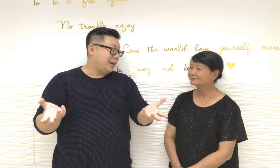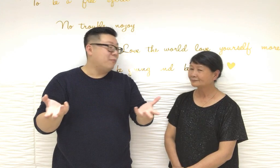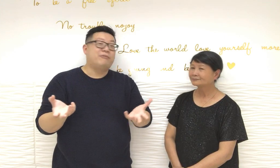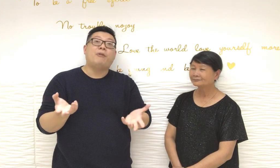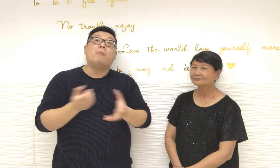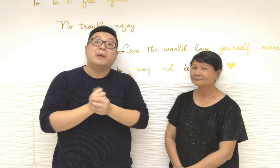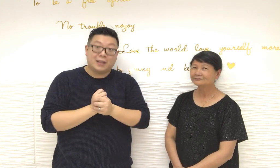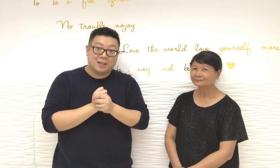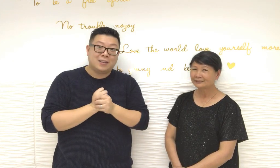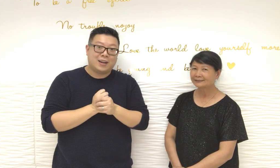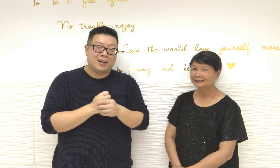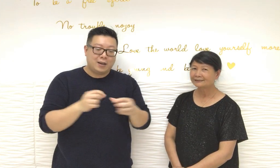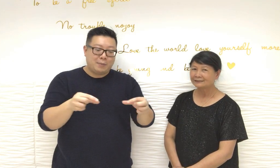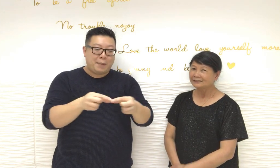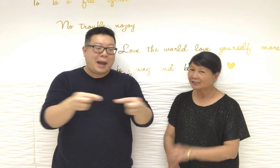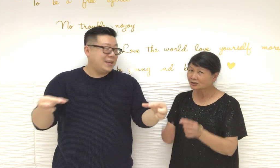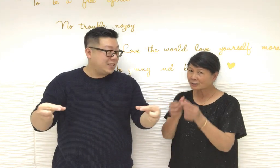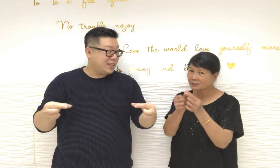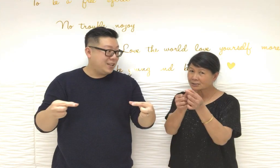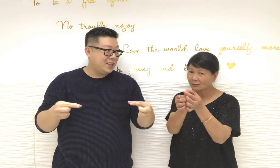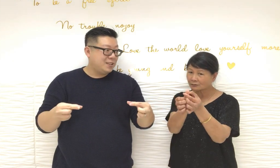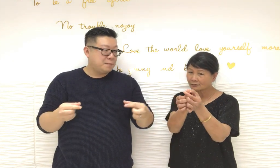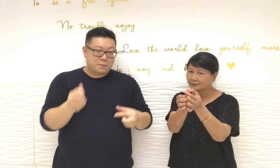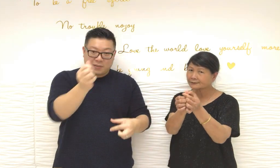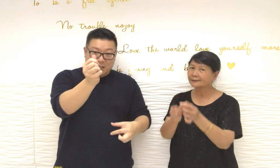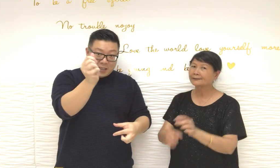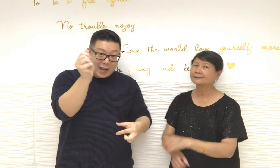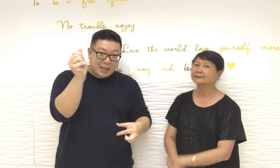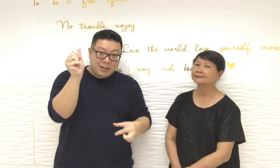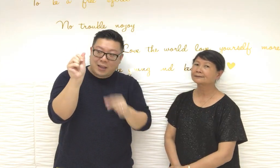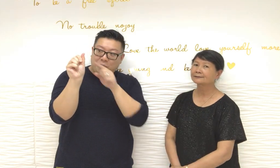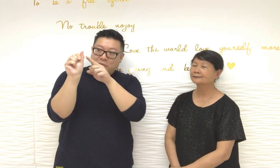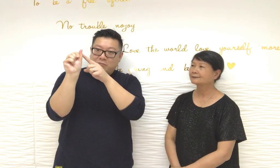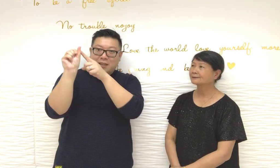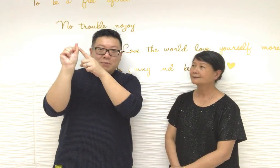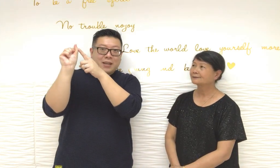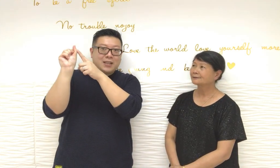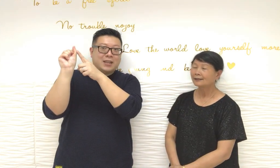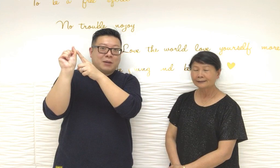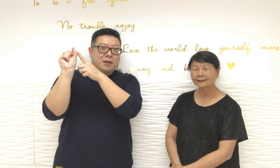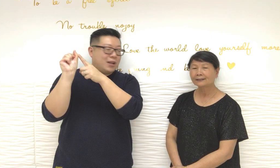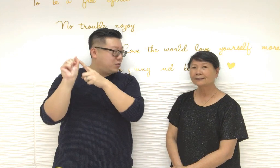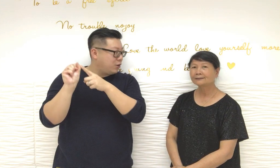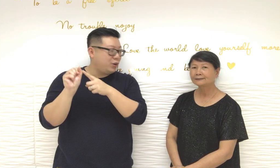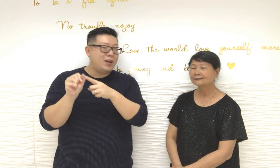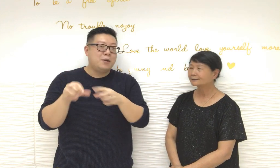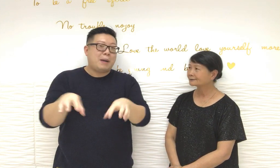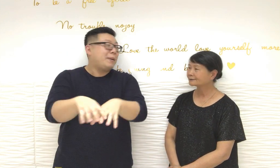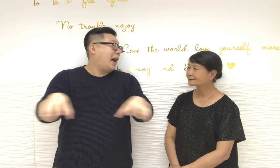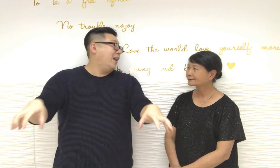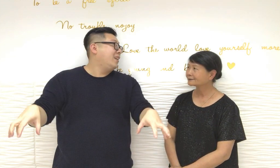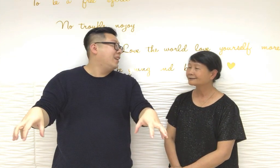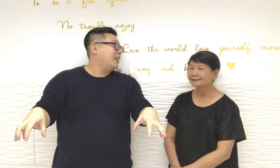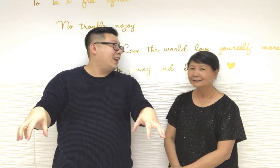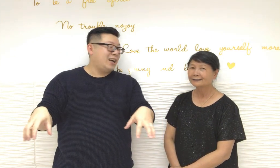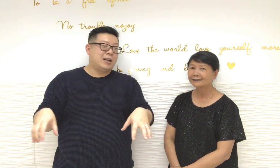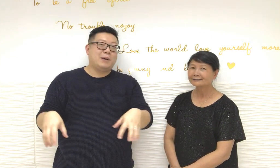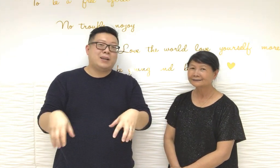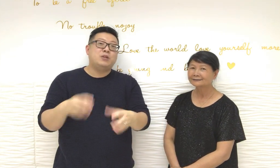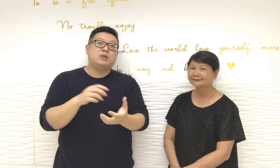那麼方便是的你買一排手指頭是的只有那麼小那上去買一排是的記住